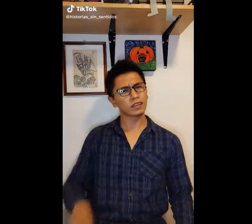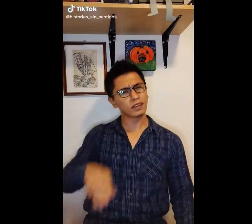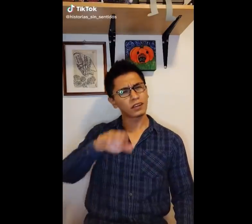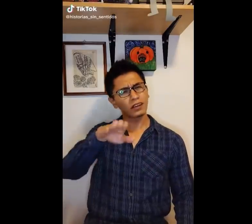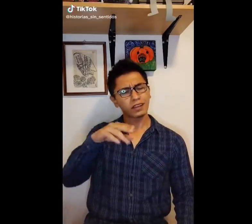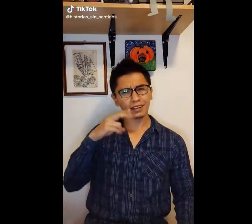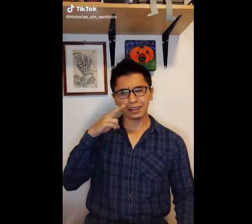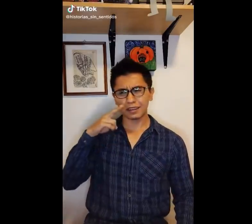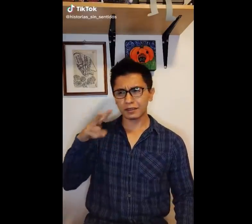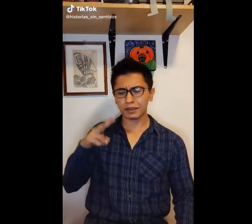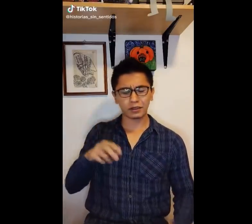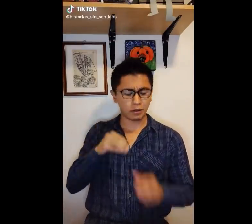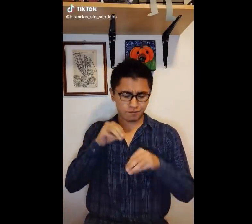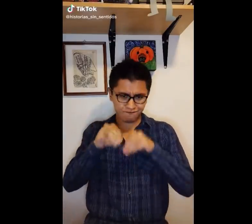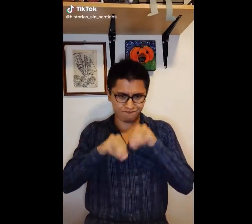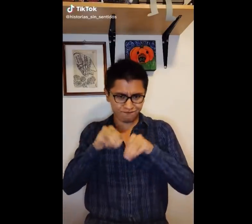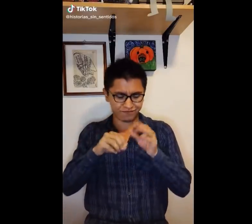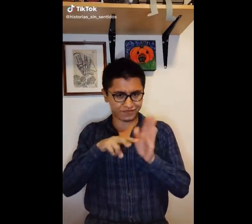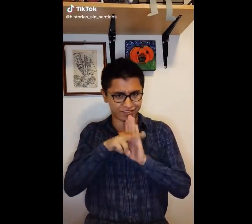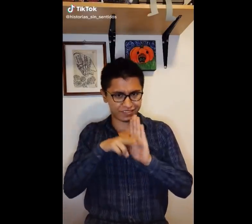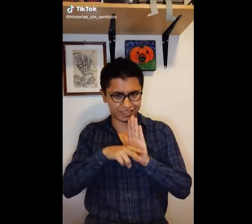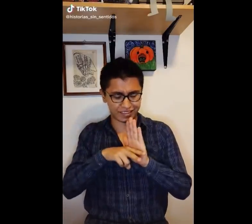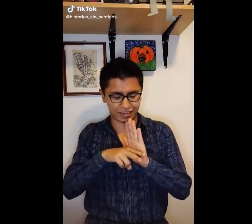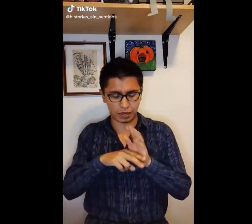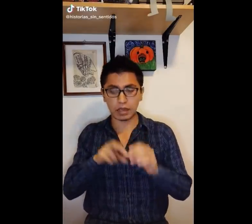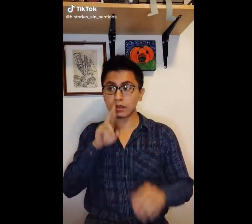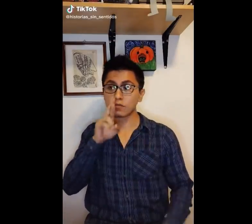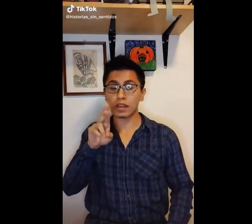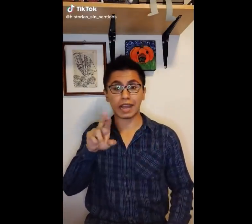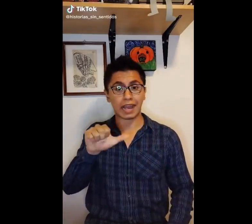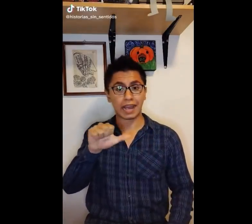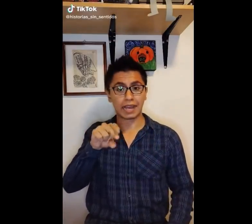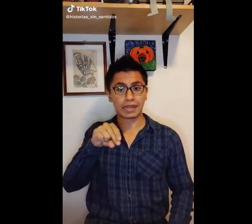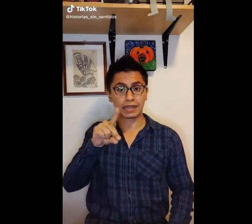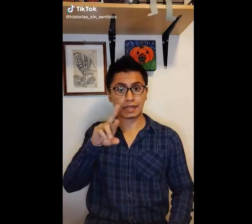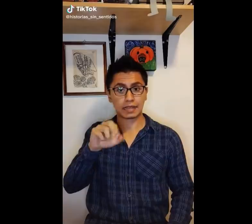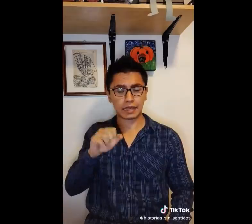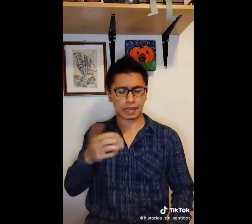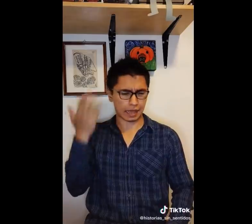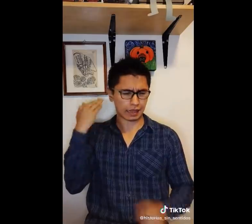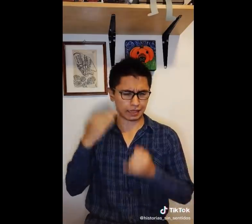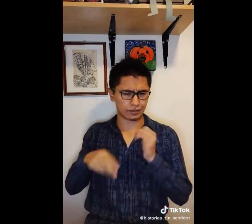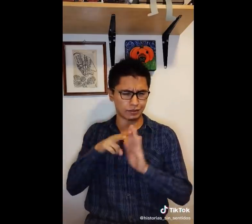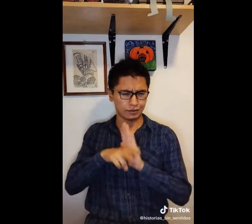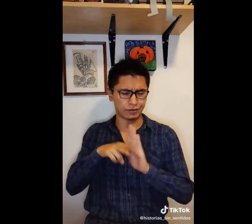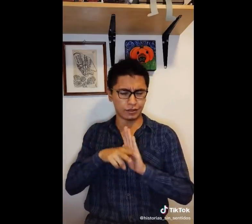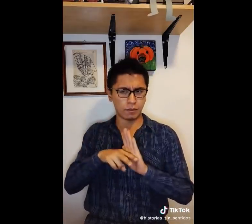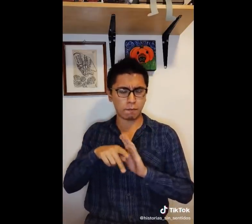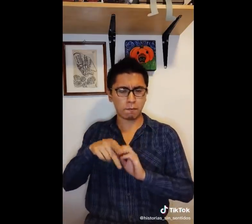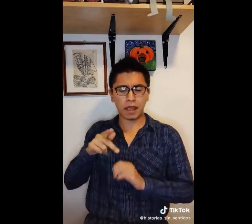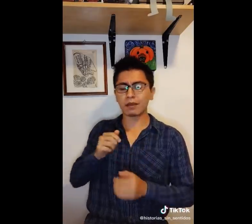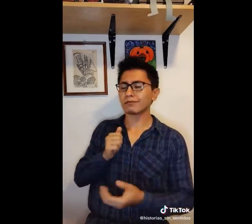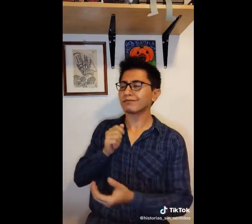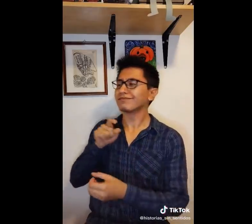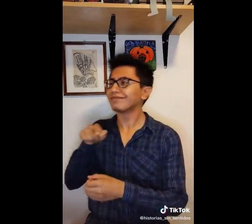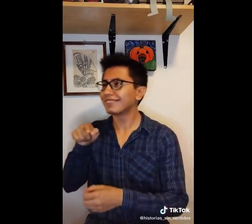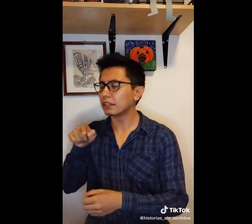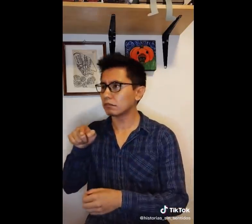Oigan, estaba terminando de editar el video para responderle a Andra sobre el último video que hizo, y pues me encontré con la noticia de que me ha